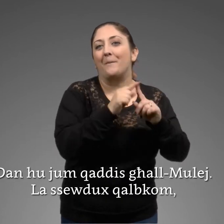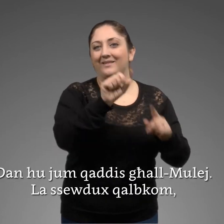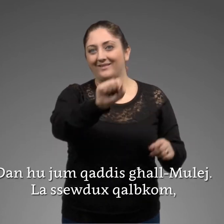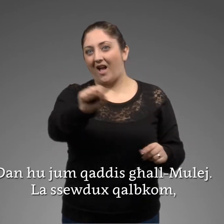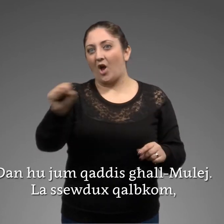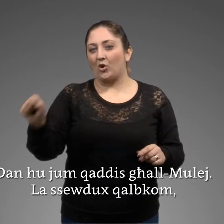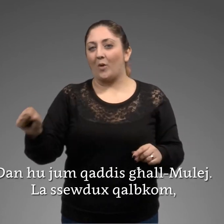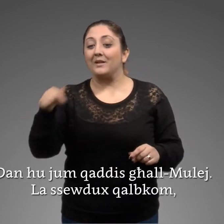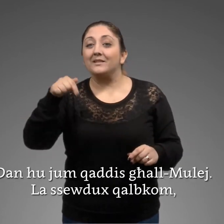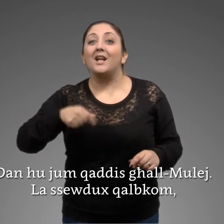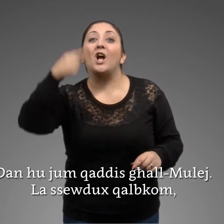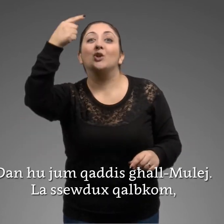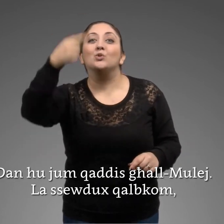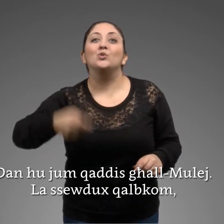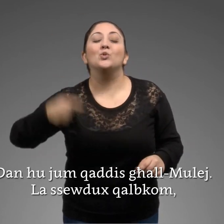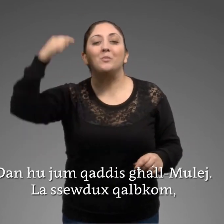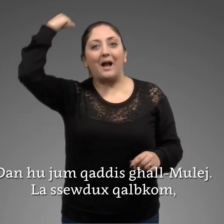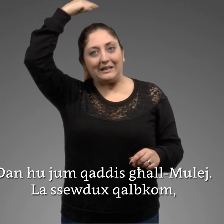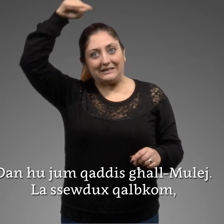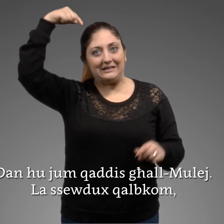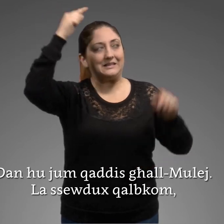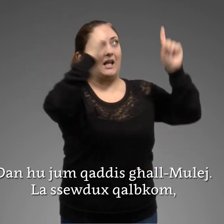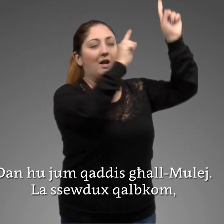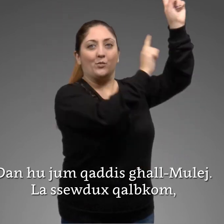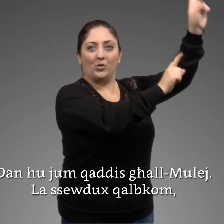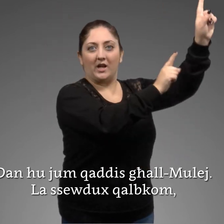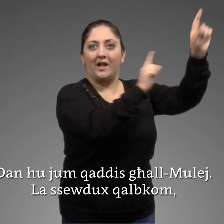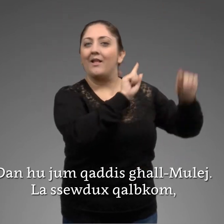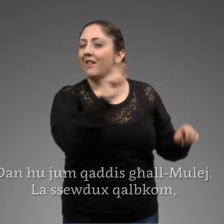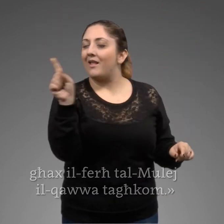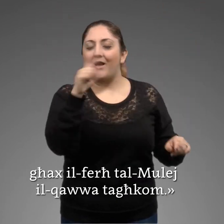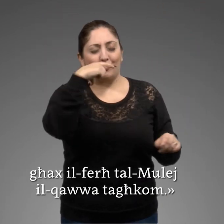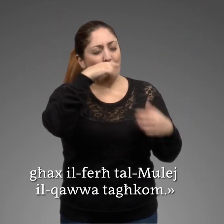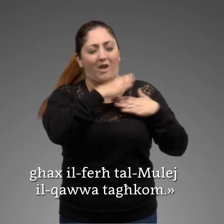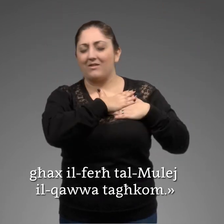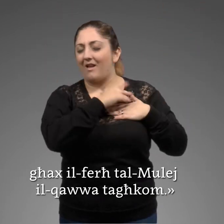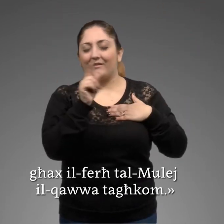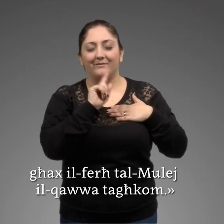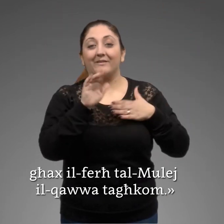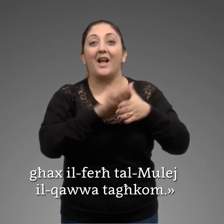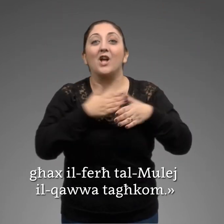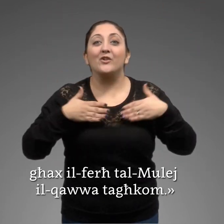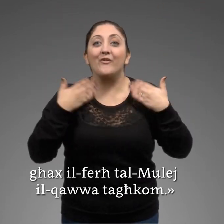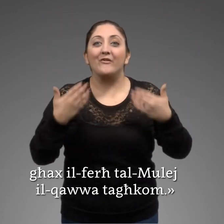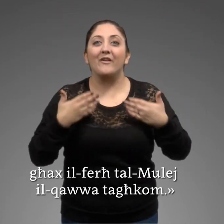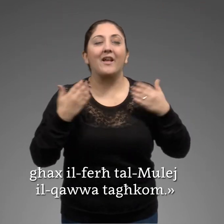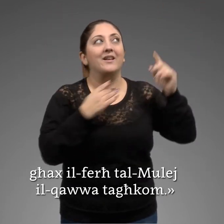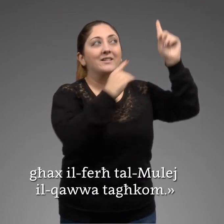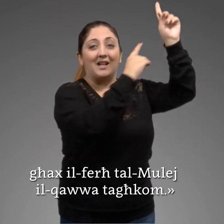Danu jjum għaddis l-mulej L-assawdux għalbkom Aħġ l-ferħ tal-mulej l-kawwa ta